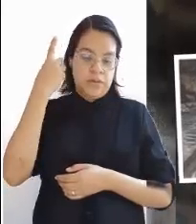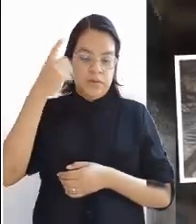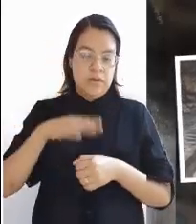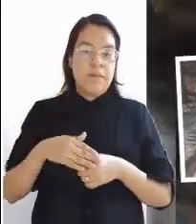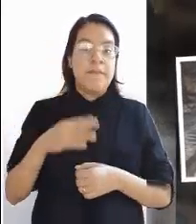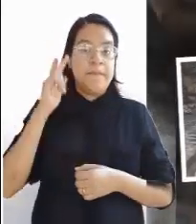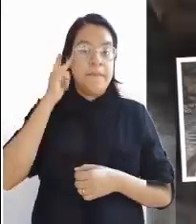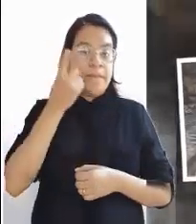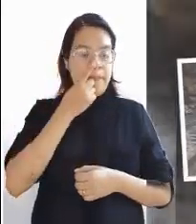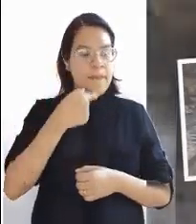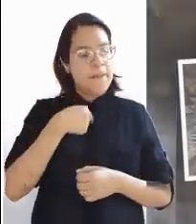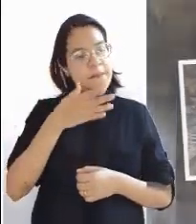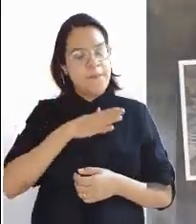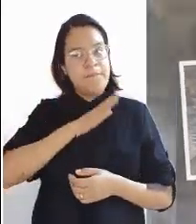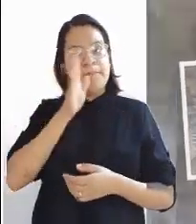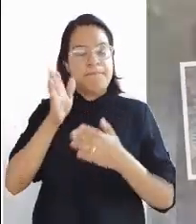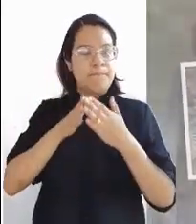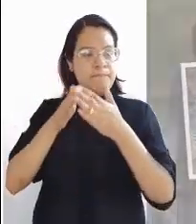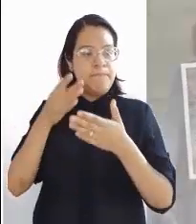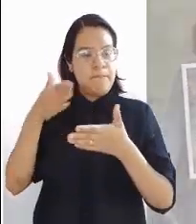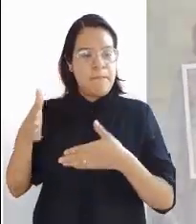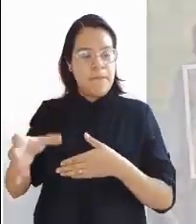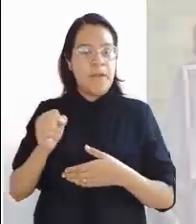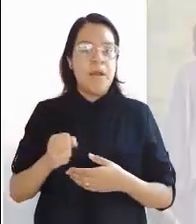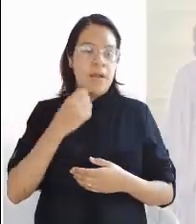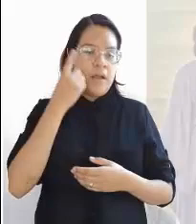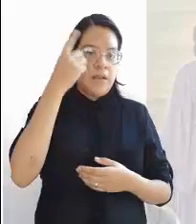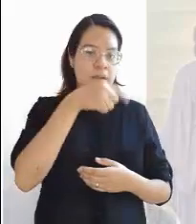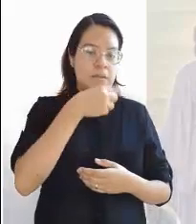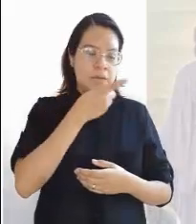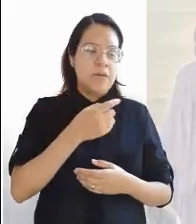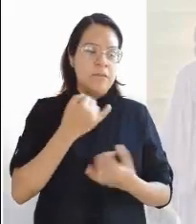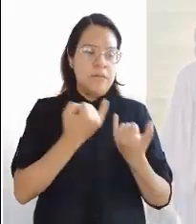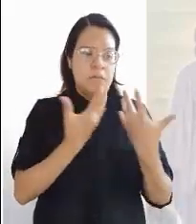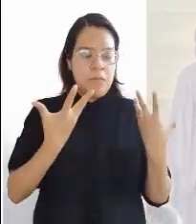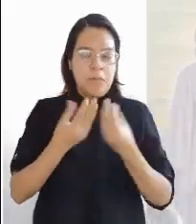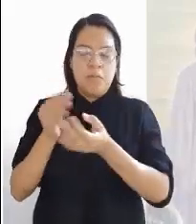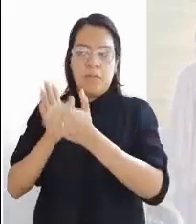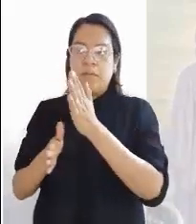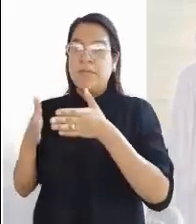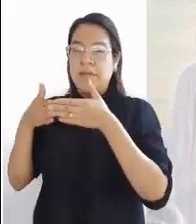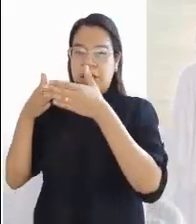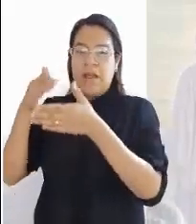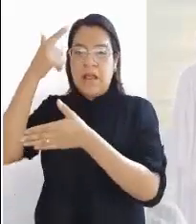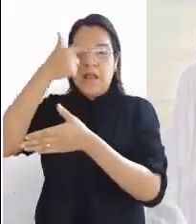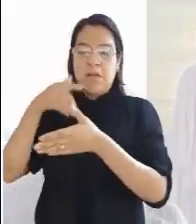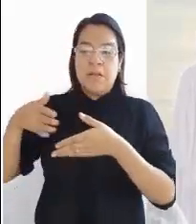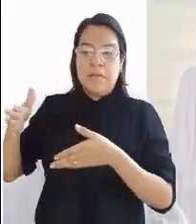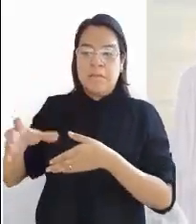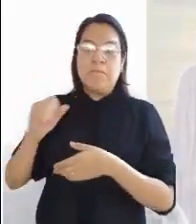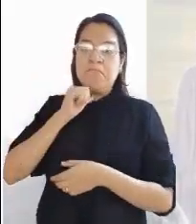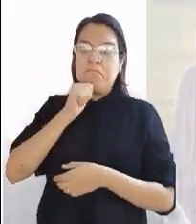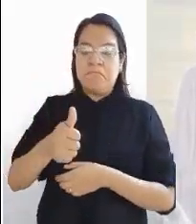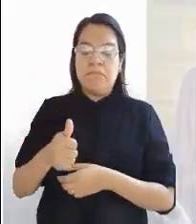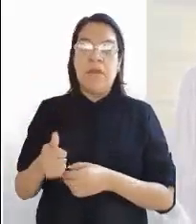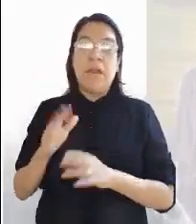vamos contigo. Salieron y se embarcaron, pero aquella noche no pescaron nada. Estaba amaneciendo cuando Jesús